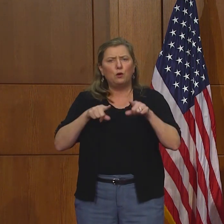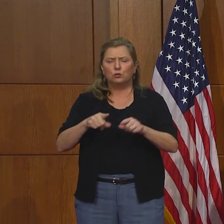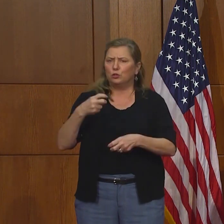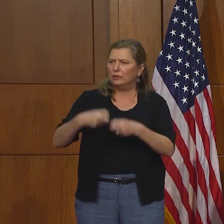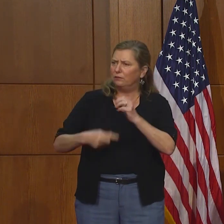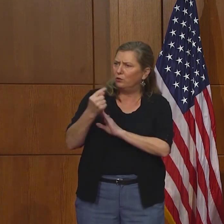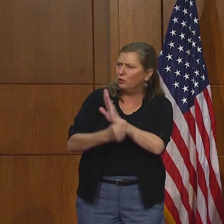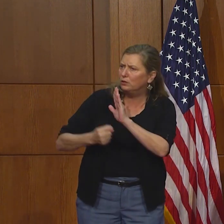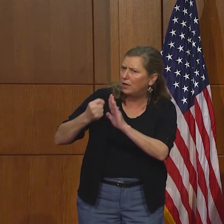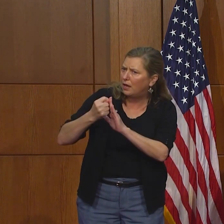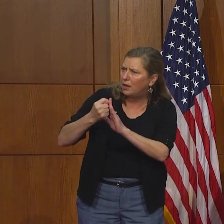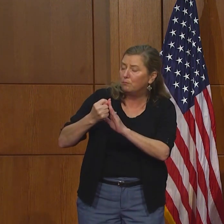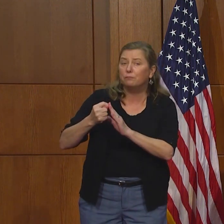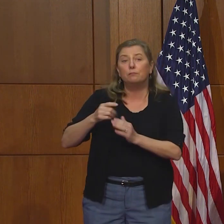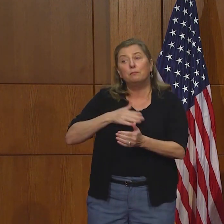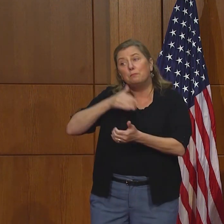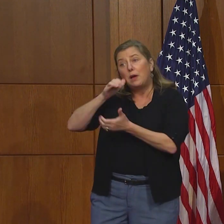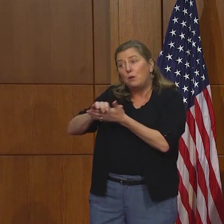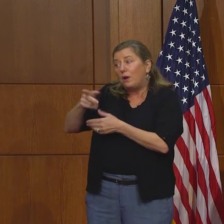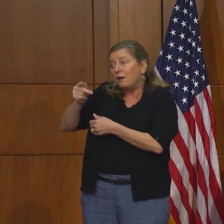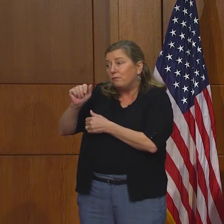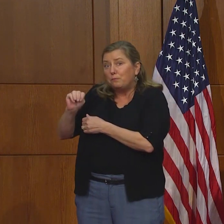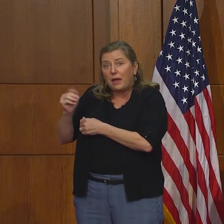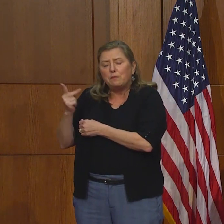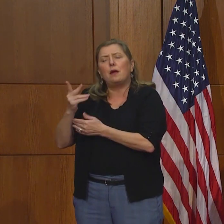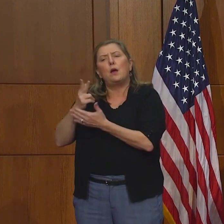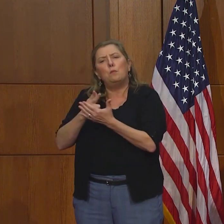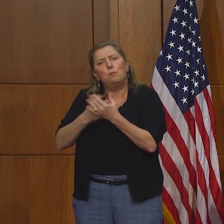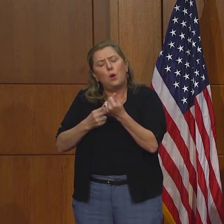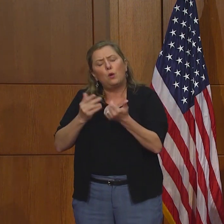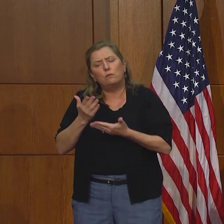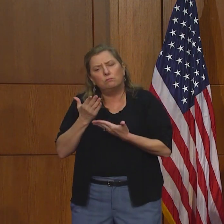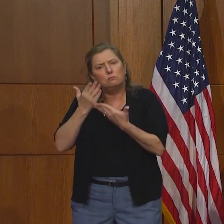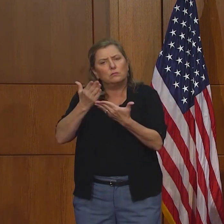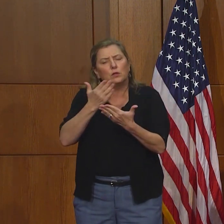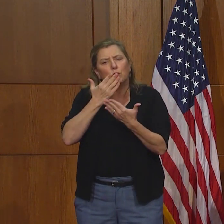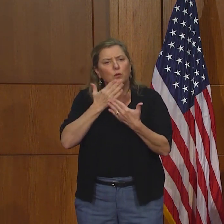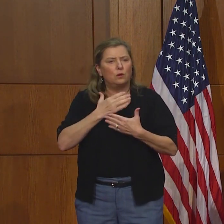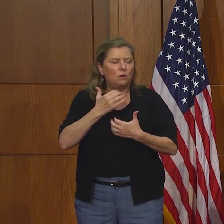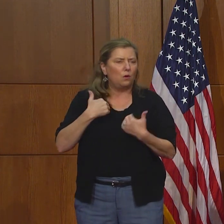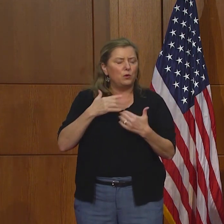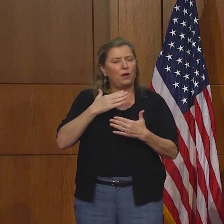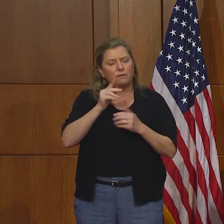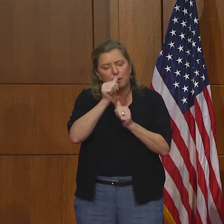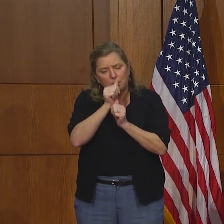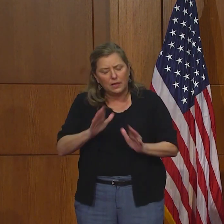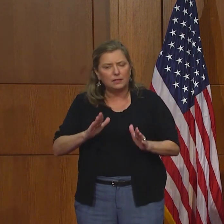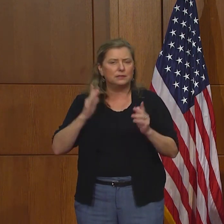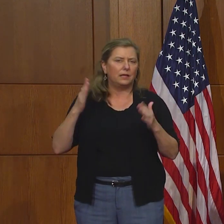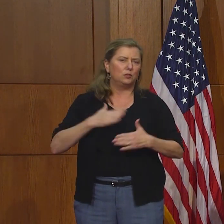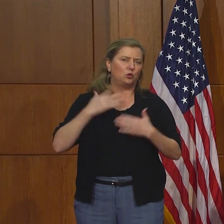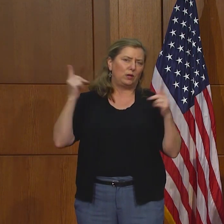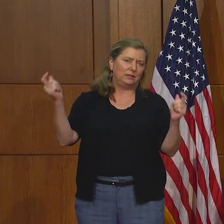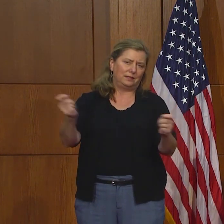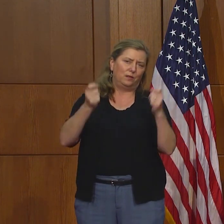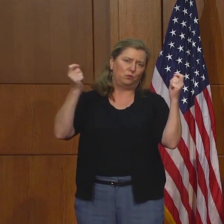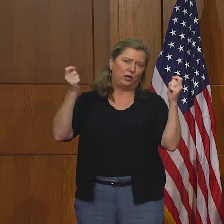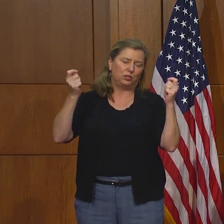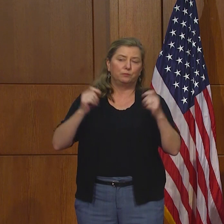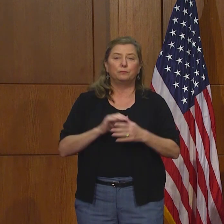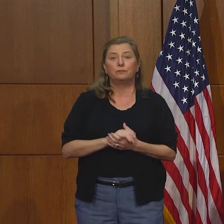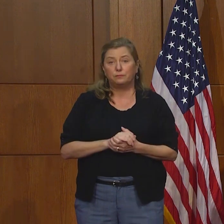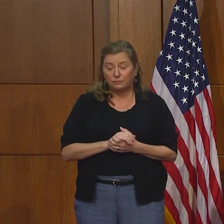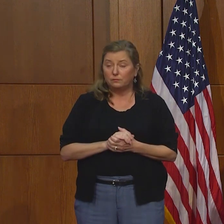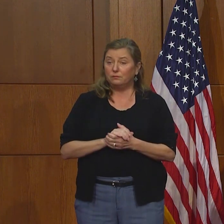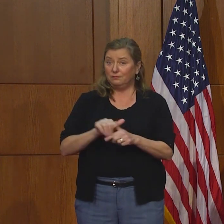han pasado en un tiempo difícil y yo les deseo que tengan una celebración gozosa. Finalmente, este